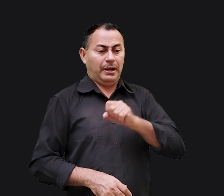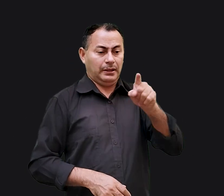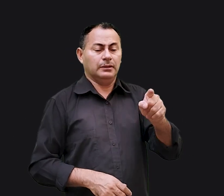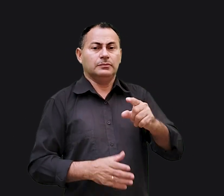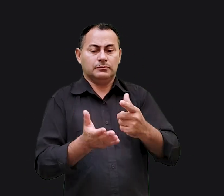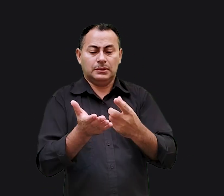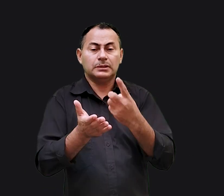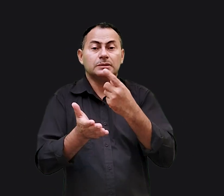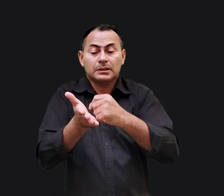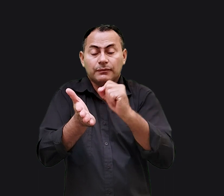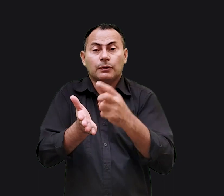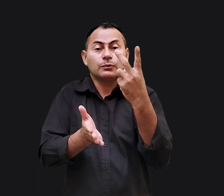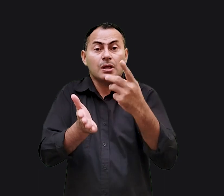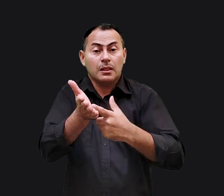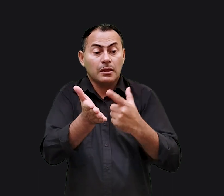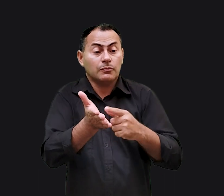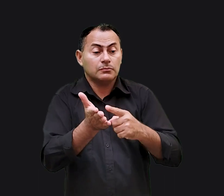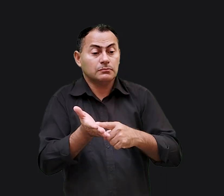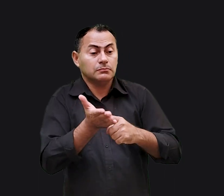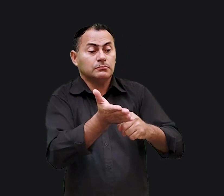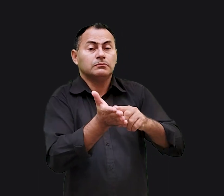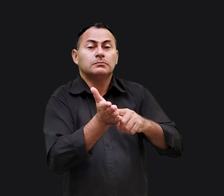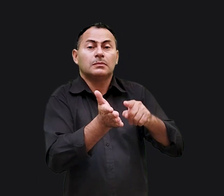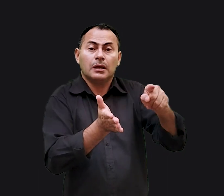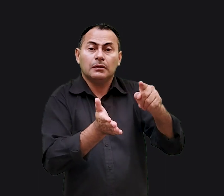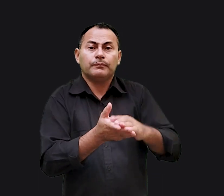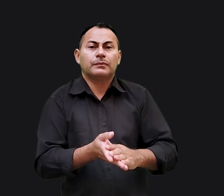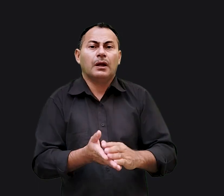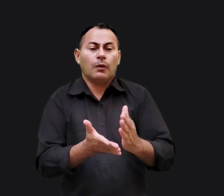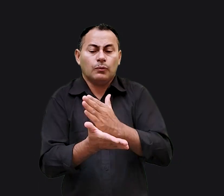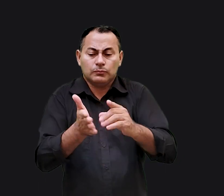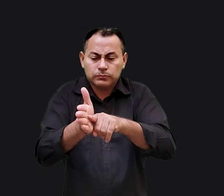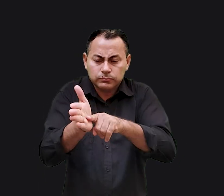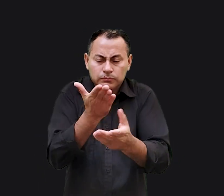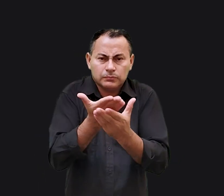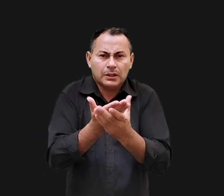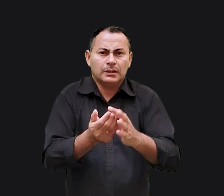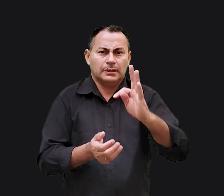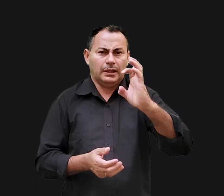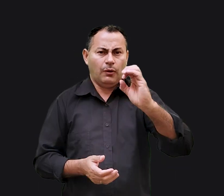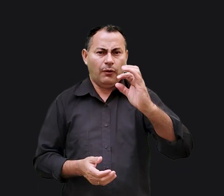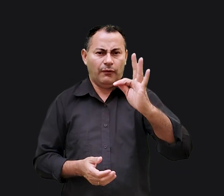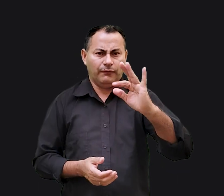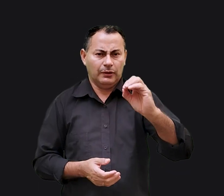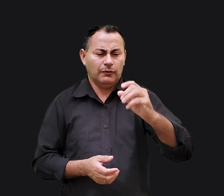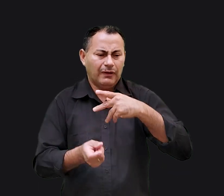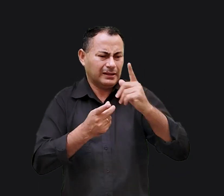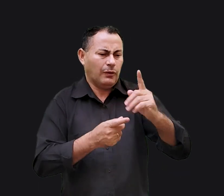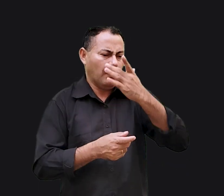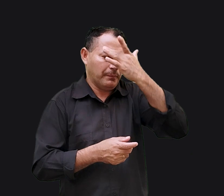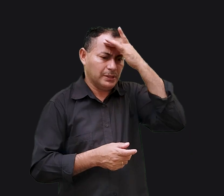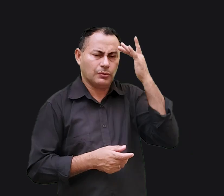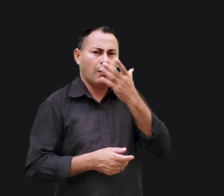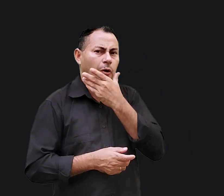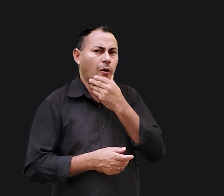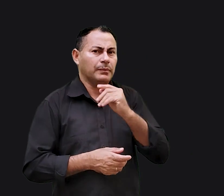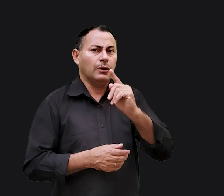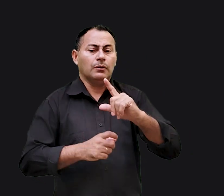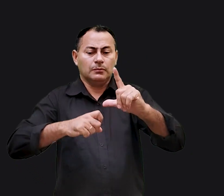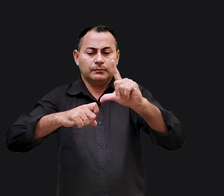escreveu dois livros para ele. Alguns estudiosos dizem que Teófilo não era literalmente um homem, mas Lucas teria escrito